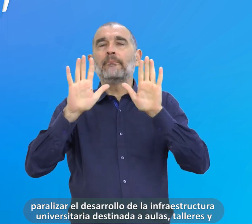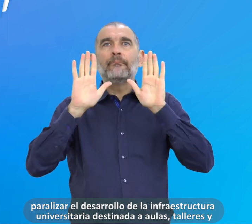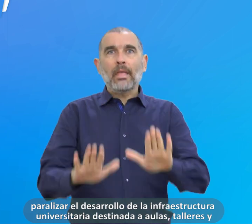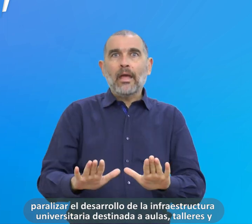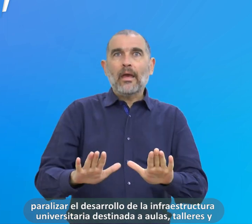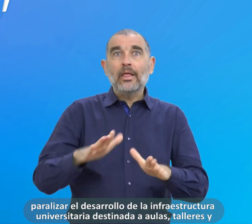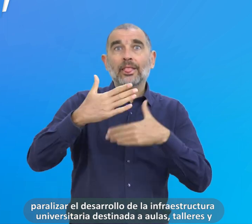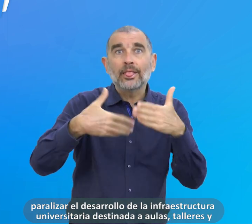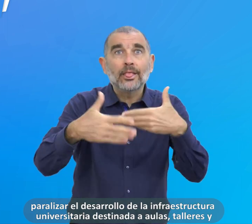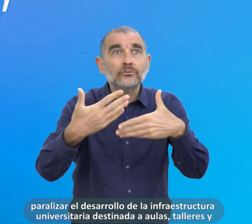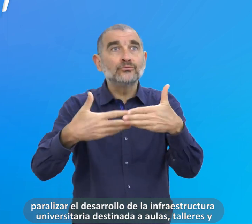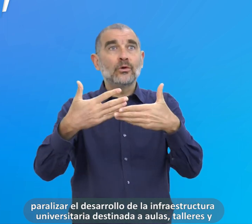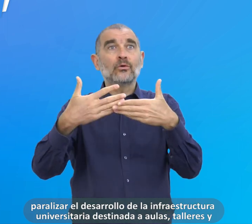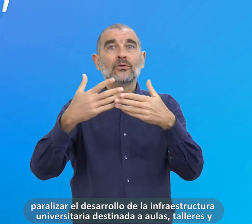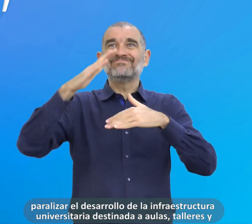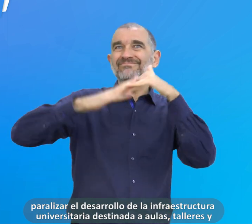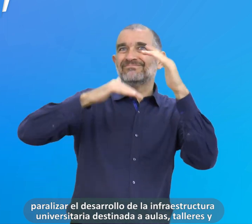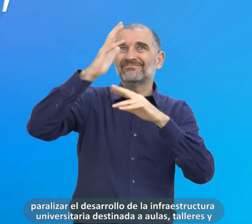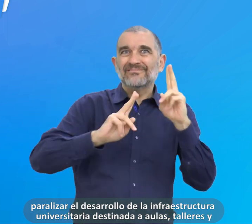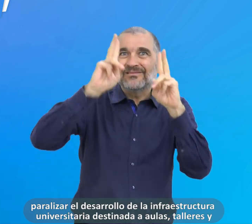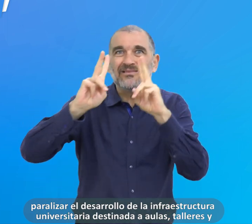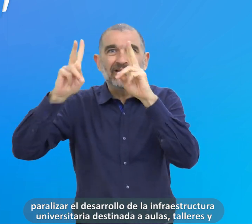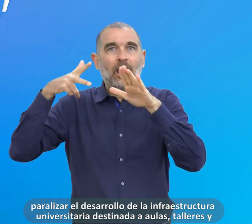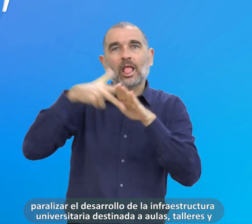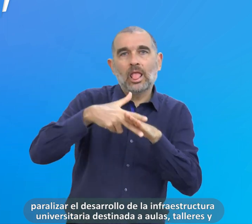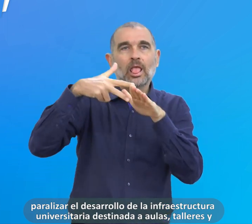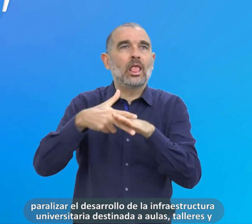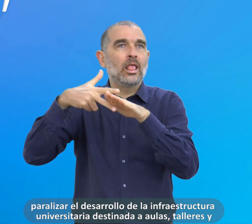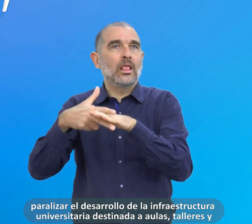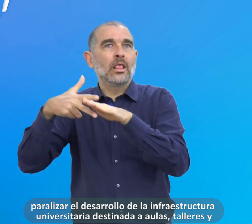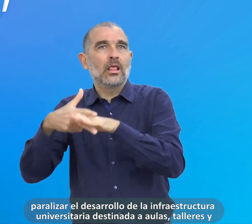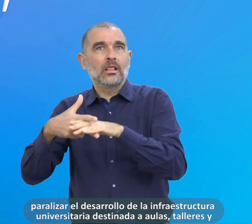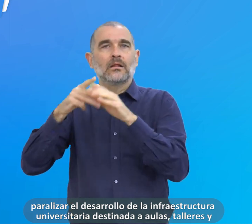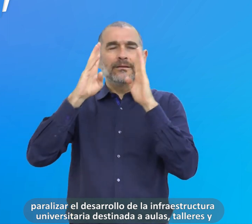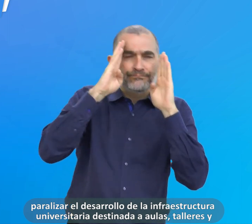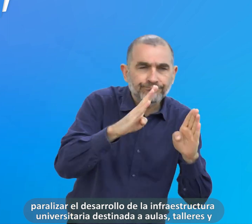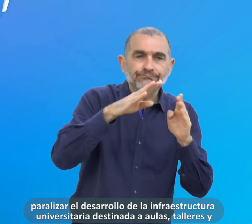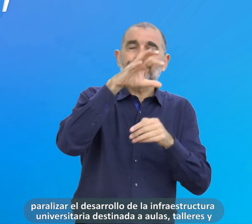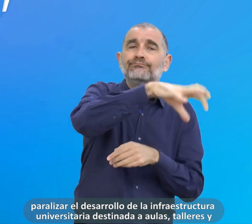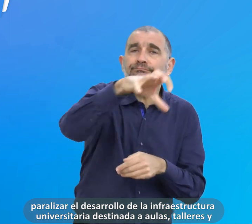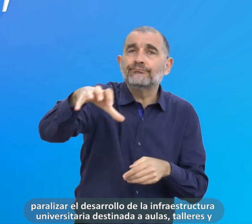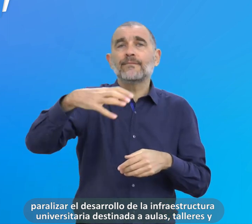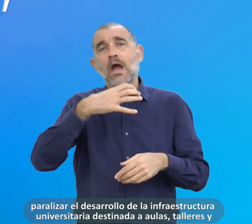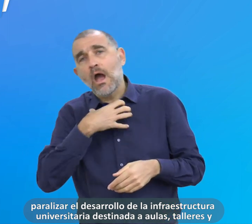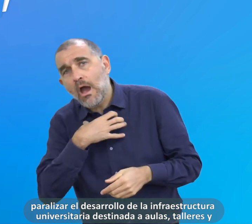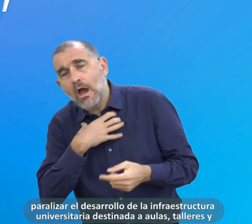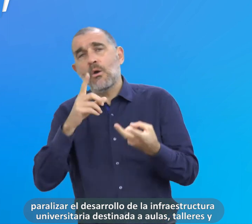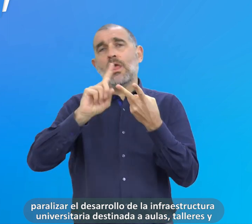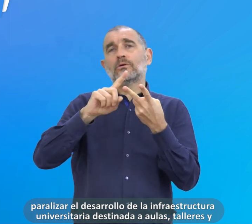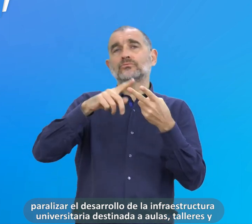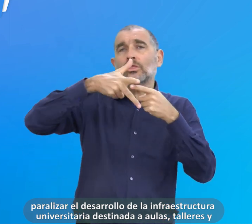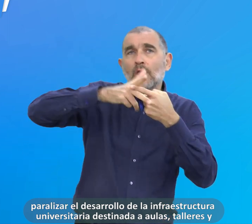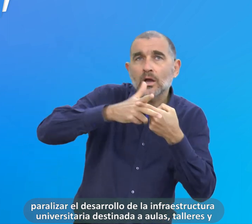paralizar el desarrollo de la infraestructura universitaria destinada a aulas,